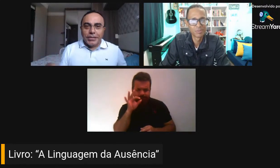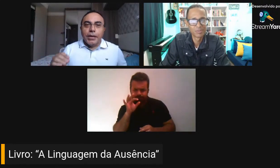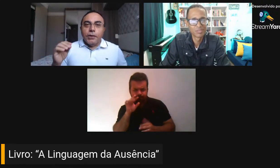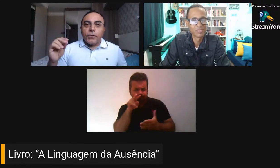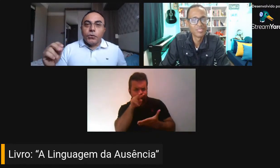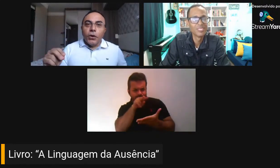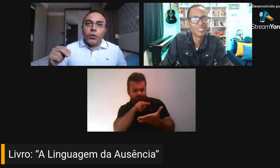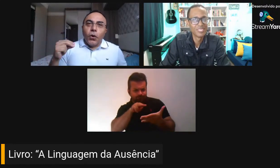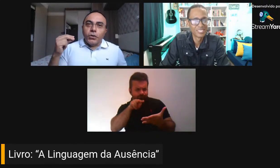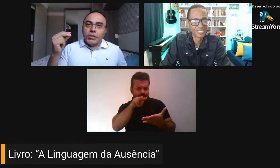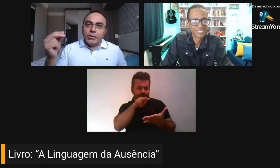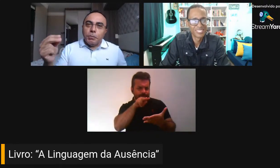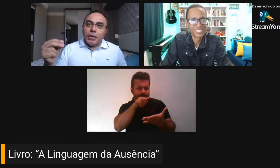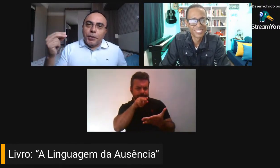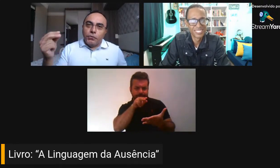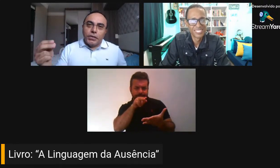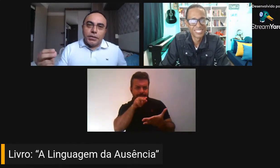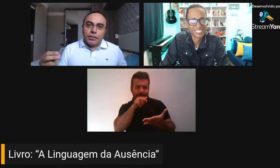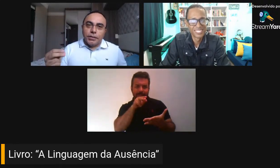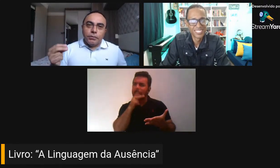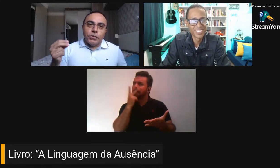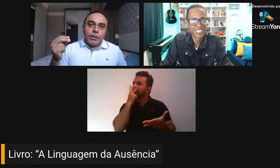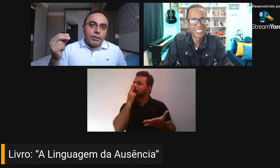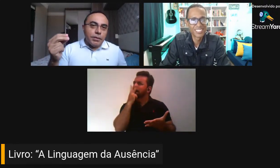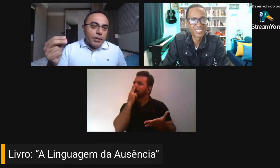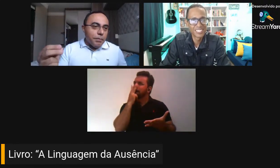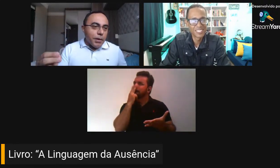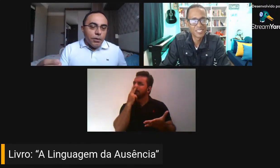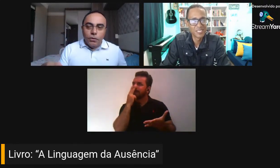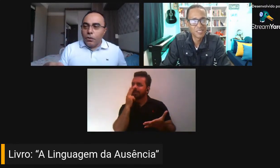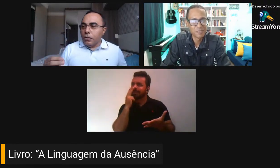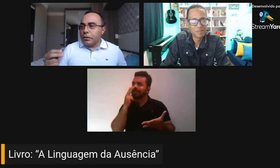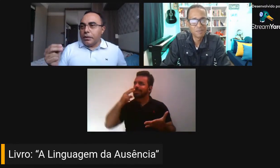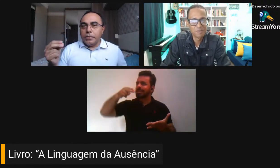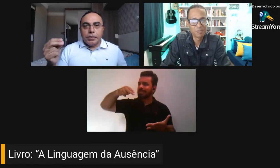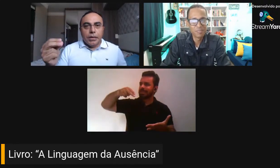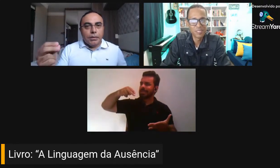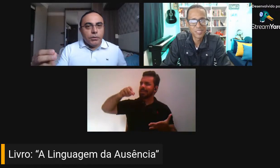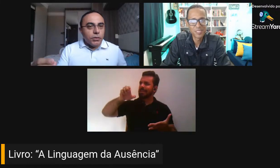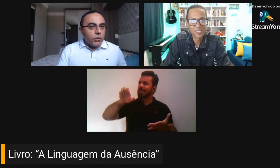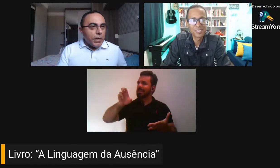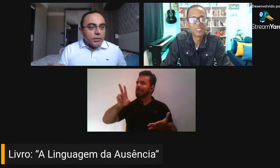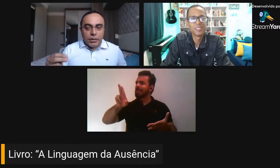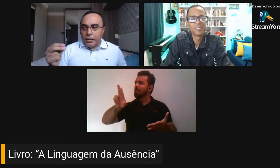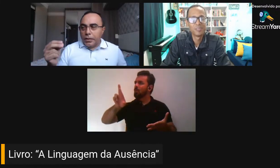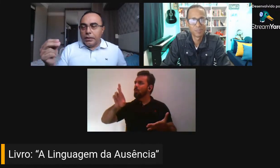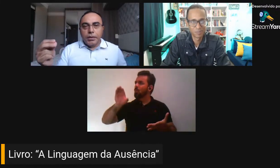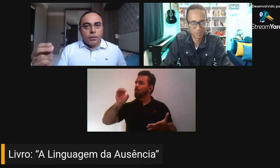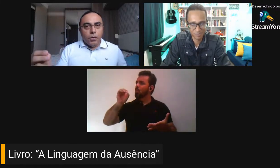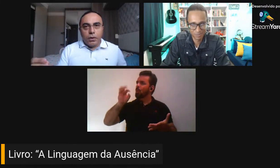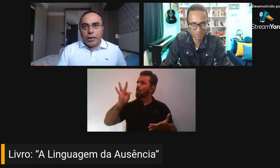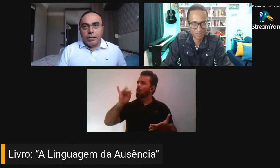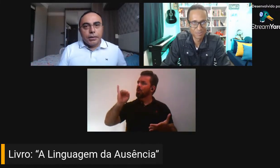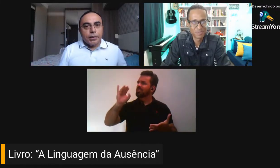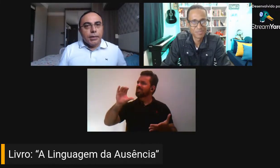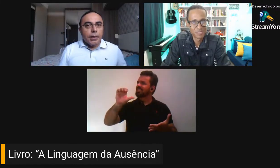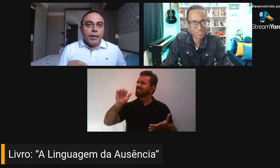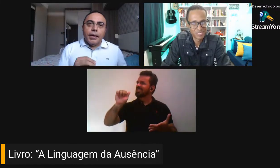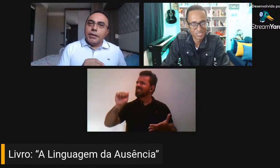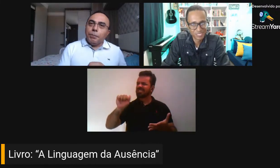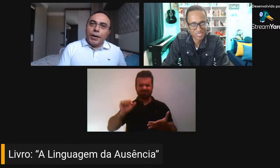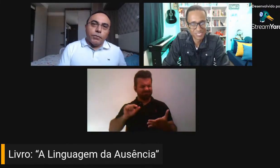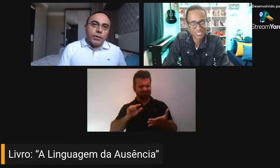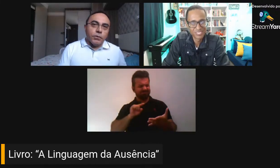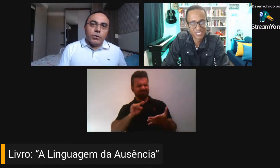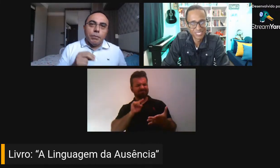psicóticas, ficam neuróticas pela perfeição, não tem que ter melhor, tem que tirar isso aqui, tem que colocar aquilo ali,